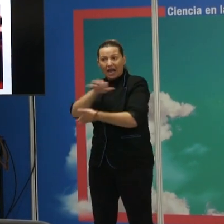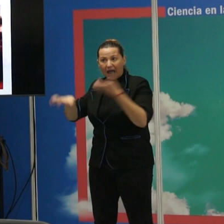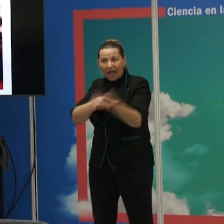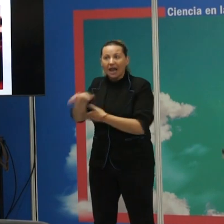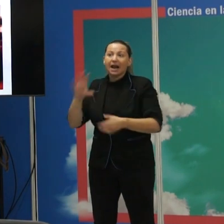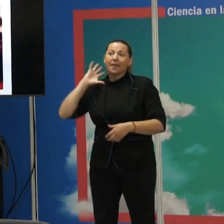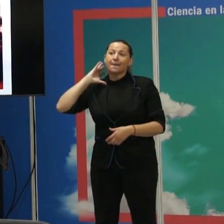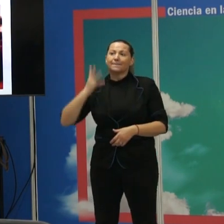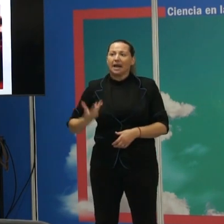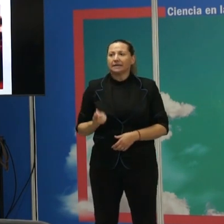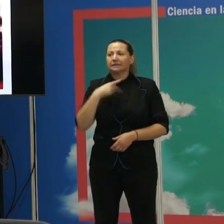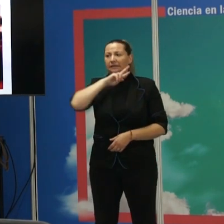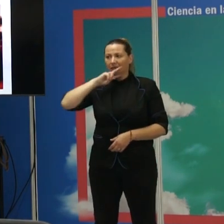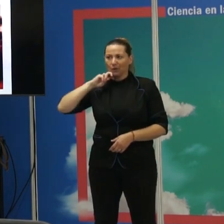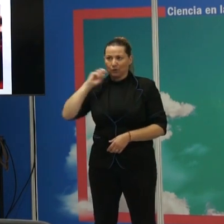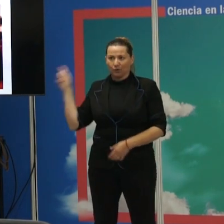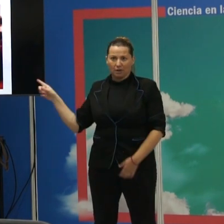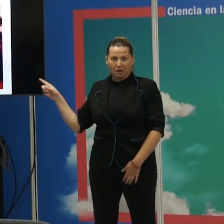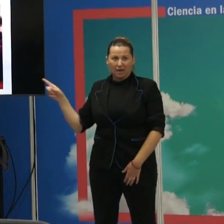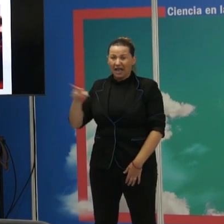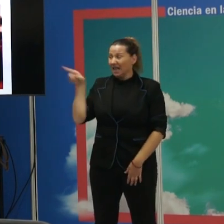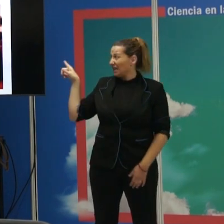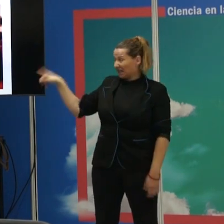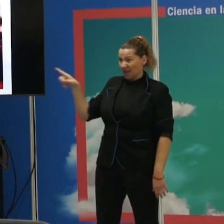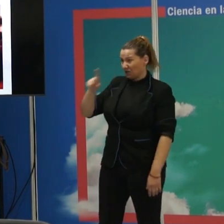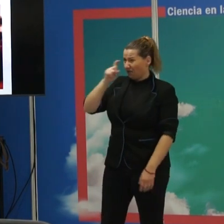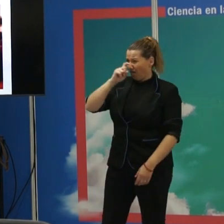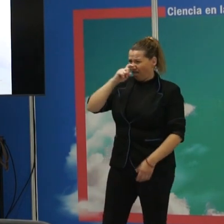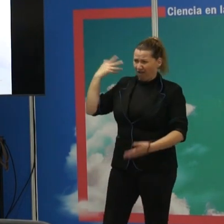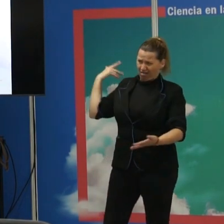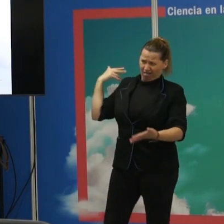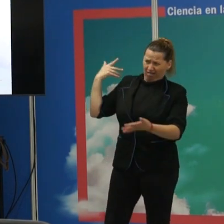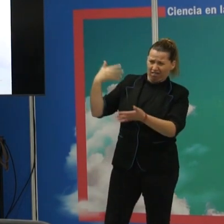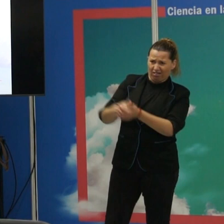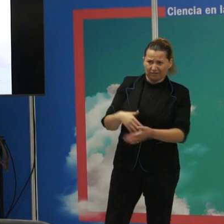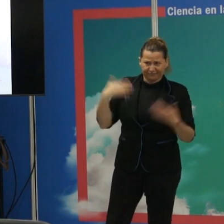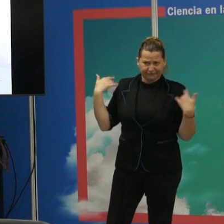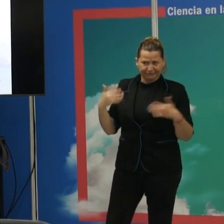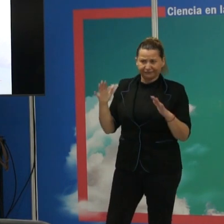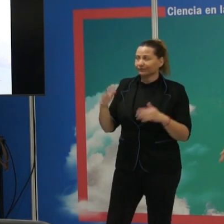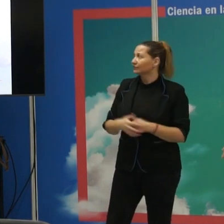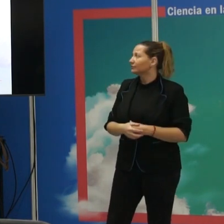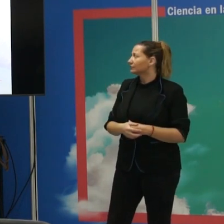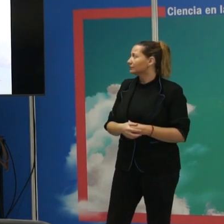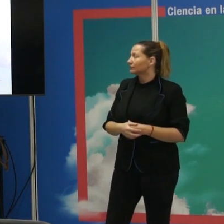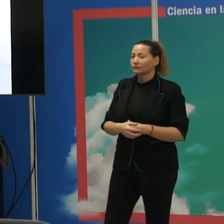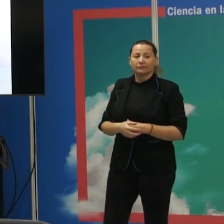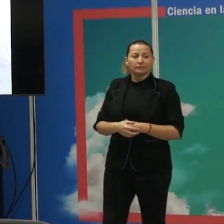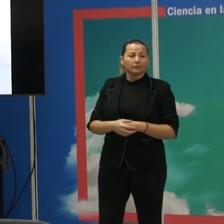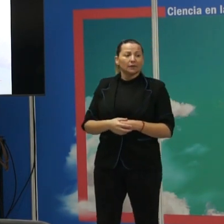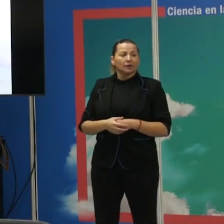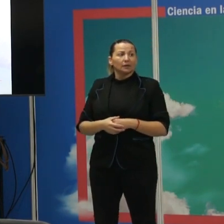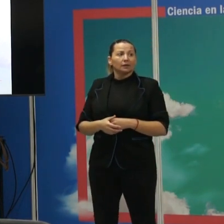-palestino, por ejemplo. Y esto viene desde la antigüedad, vamos, que esto se construye en la antigüedad. Por lo tanto, ¿qué implica una